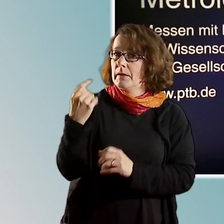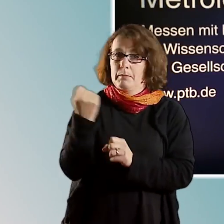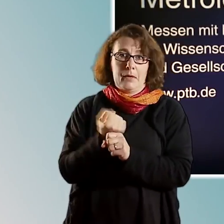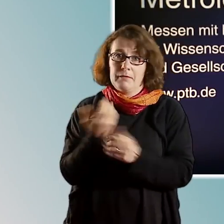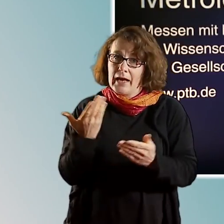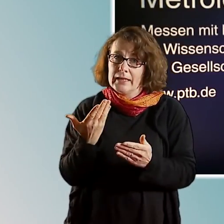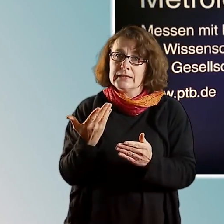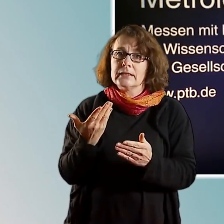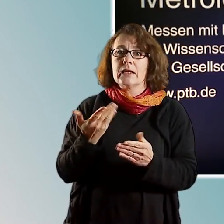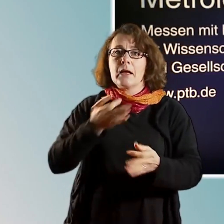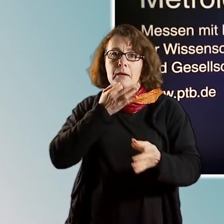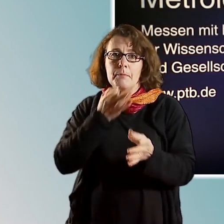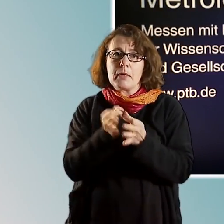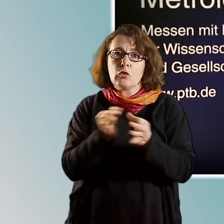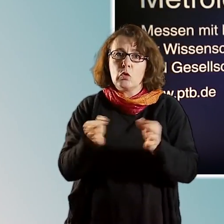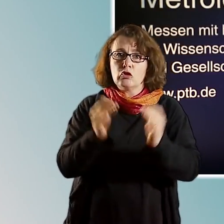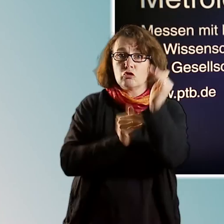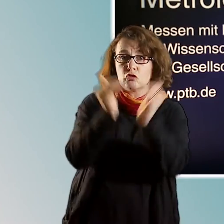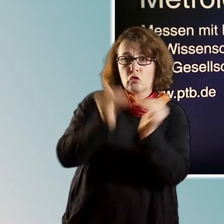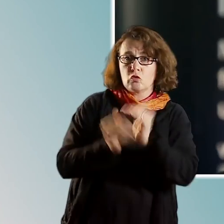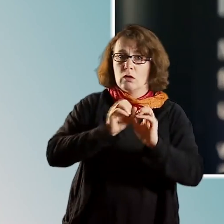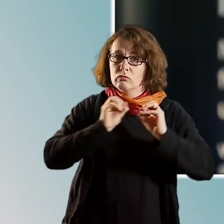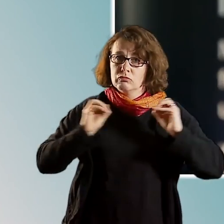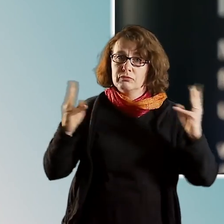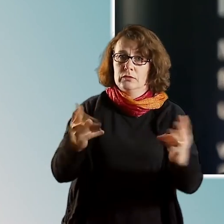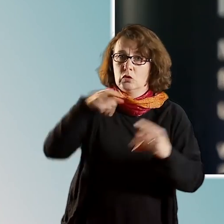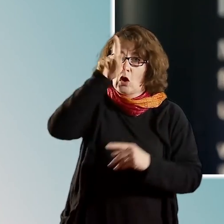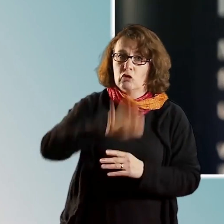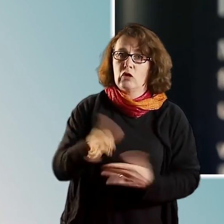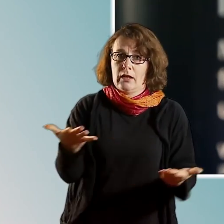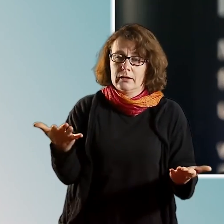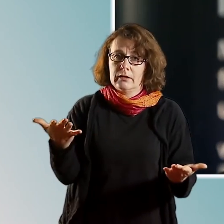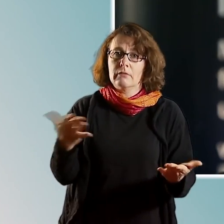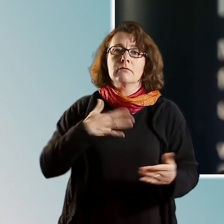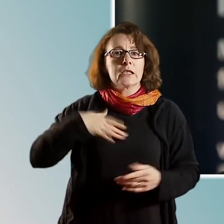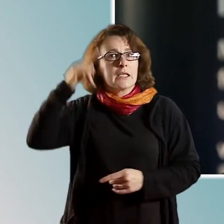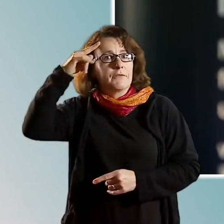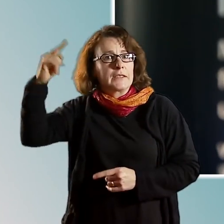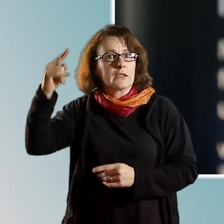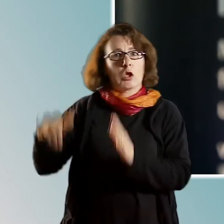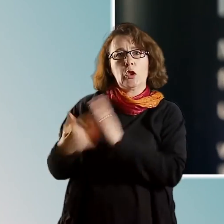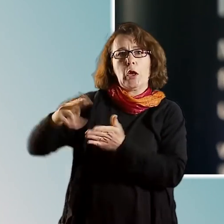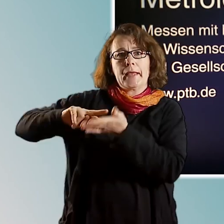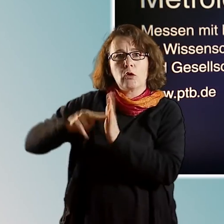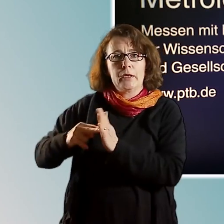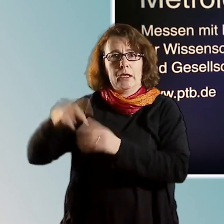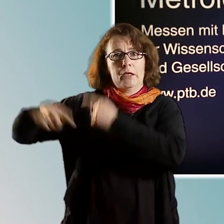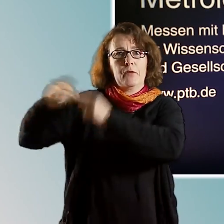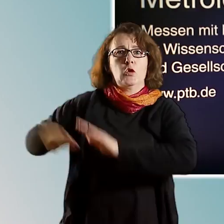meteorologische Infrastruktur in Deutschland und unterstützen mit unserem Know-how die Entwicklung neuer Technologien. Und